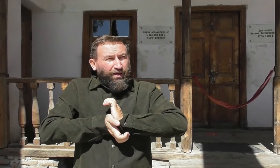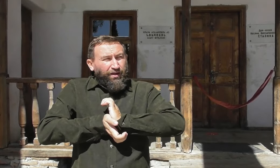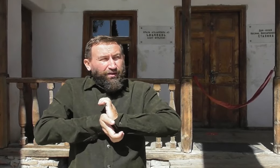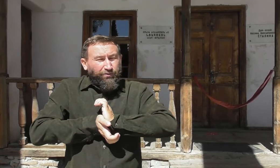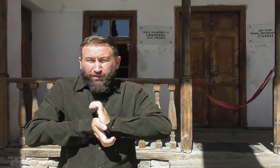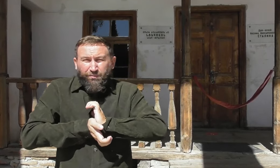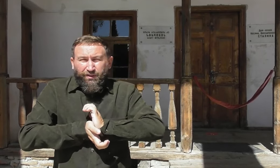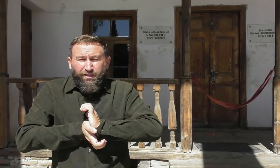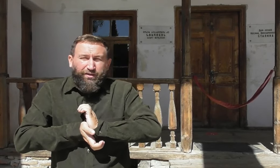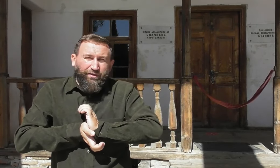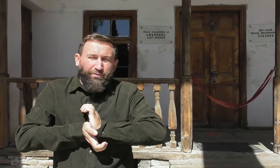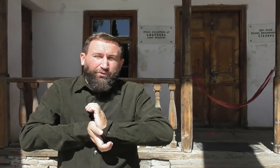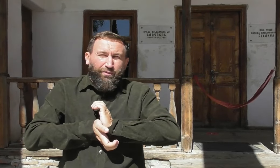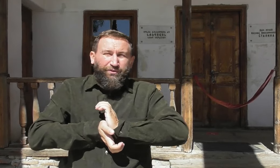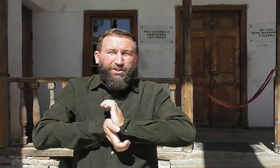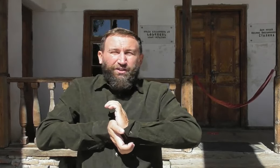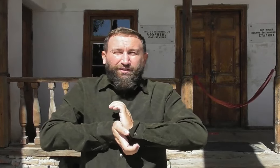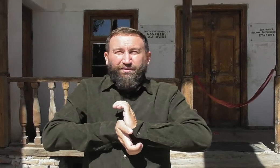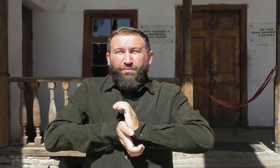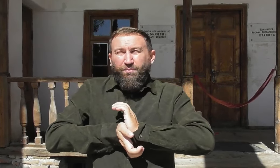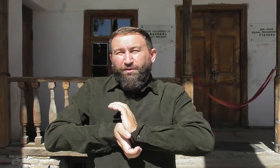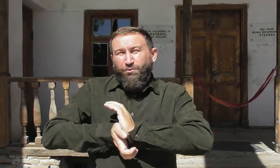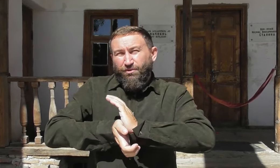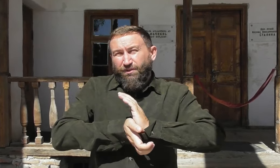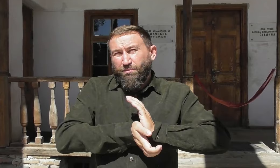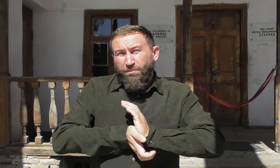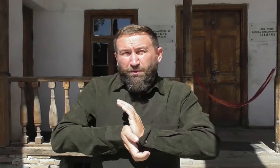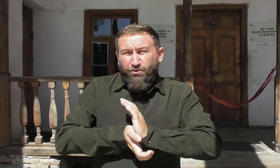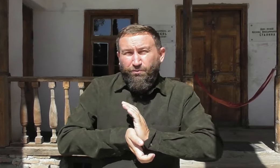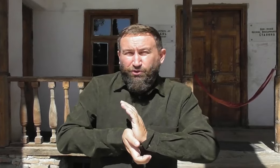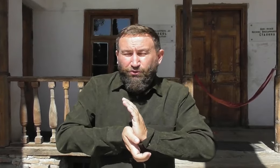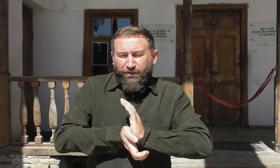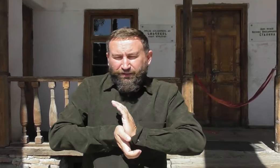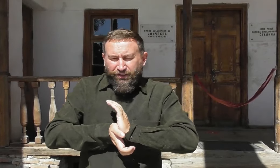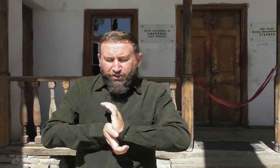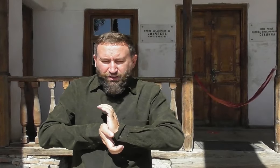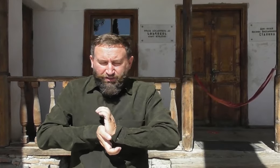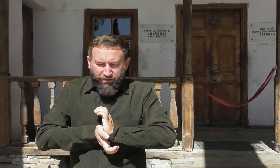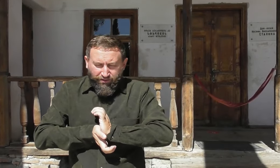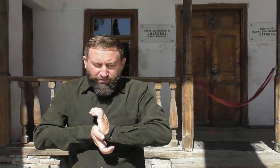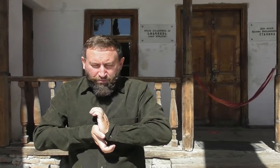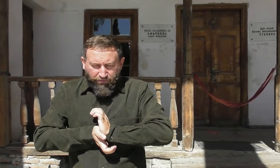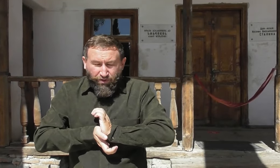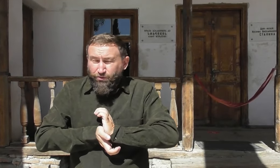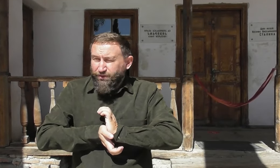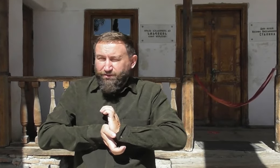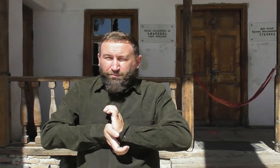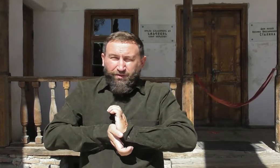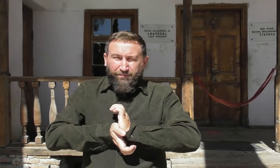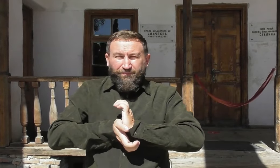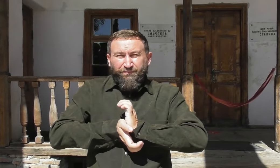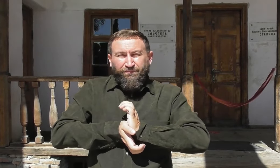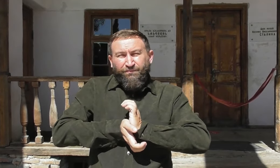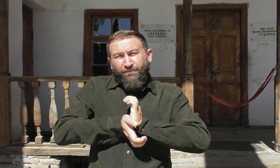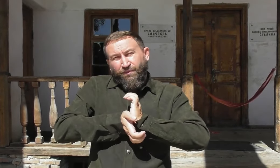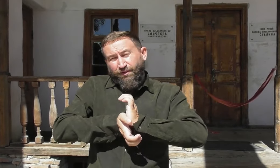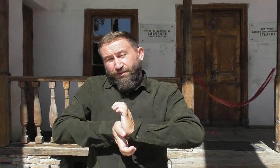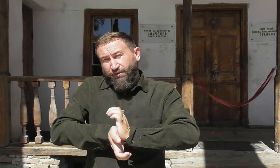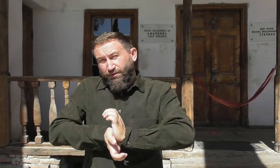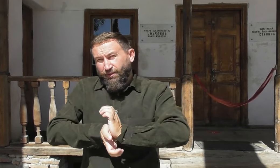Вот именно так я рекомендую работать через себя, потому что весь мир, по большому счету, отражение нас самих в какой-то степени. С